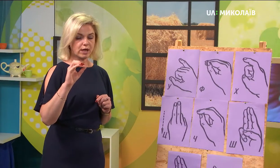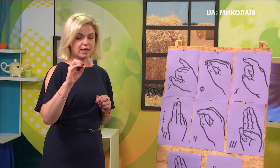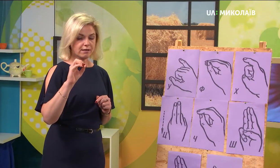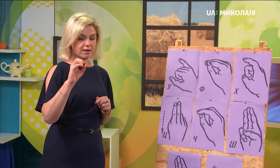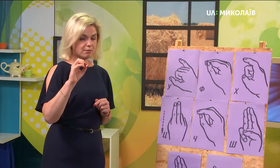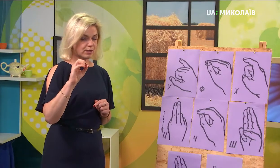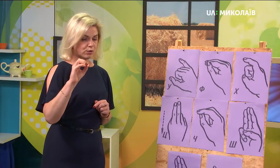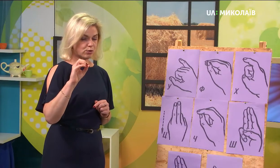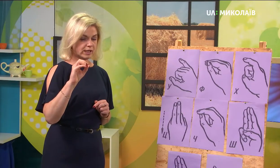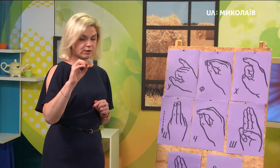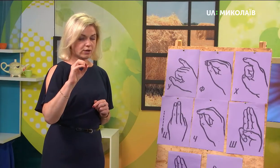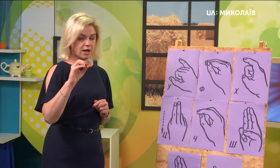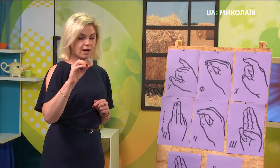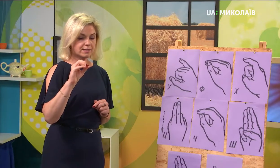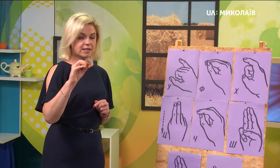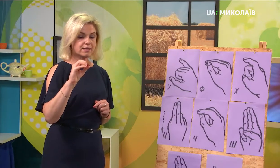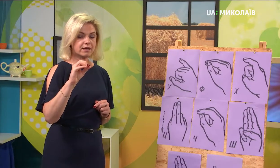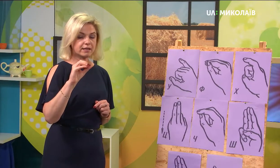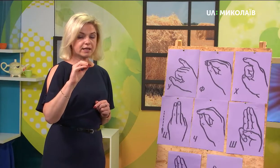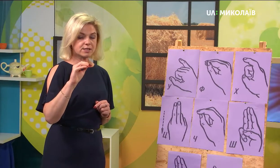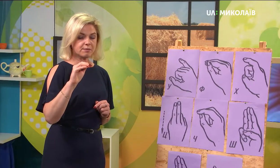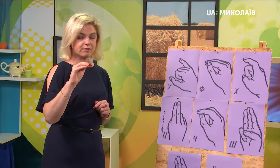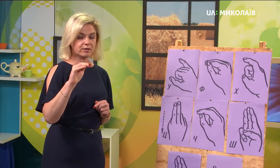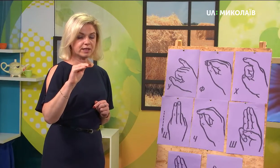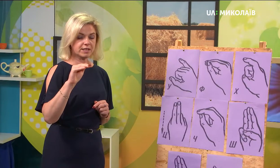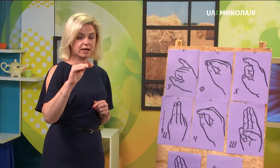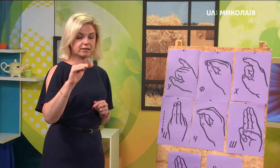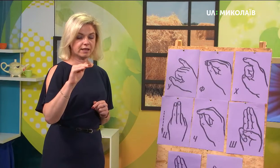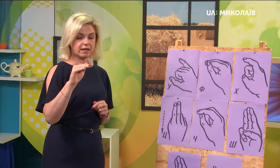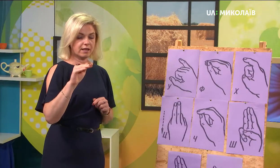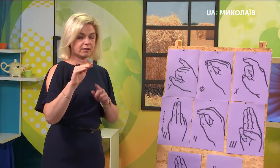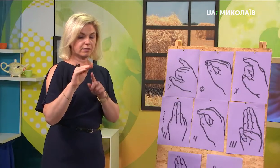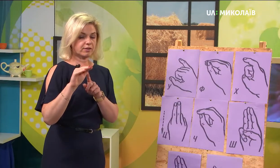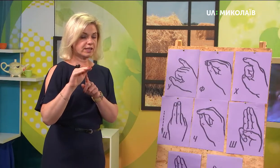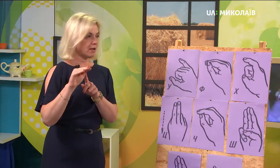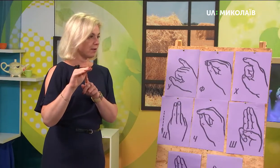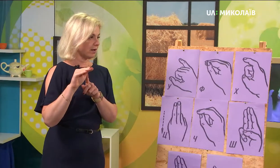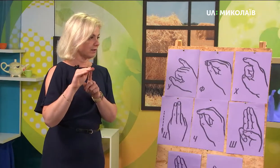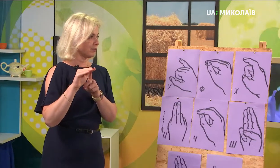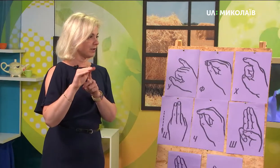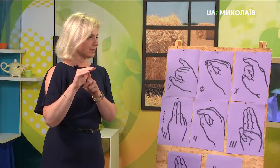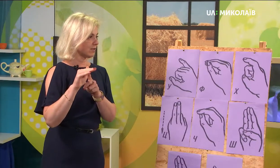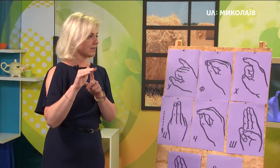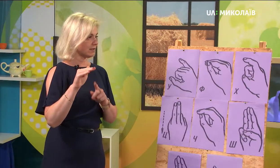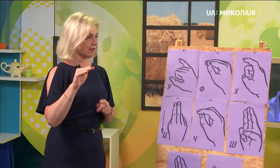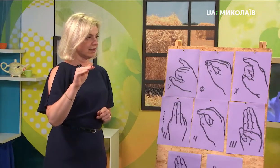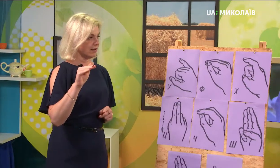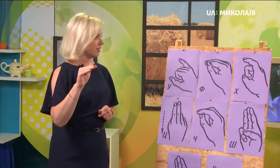Е, кругленько. А це таке ж саме виконання, але великий палець у нас, так, він